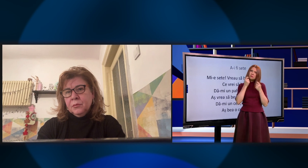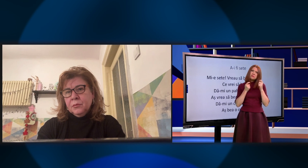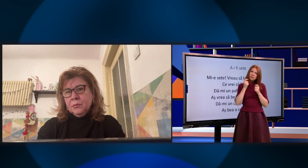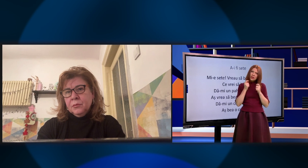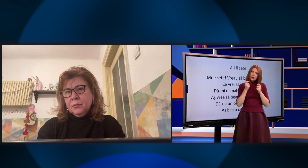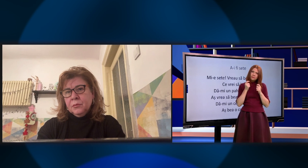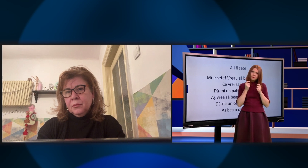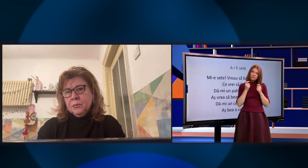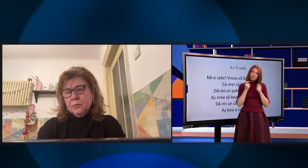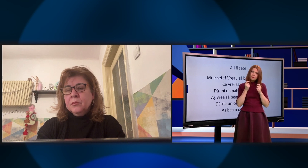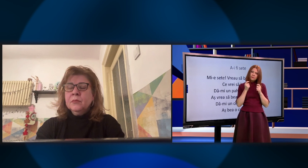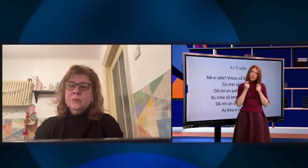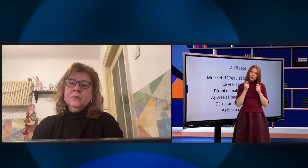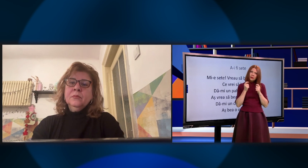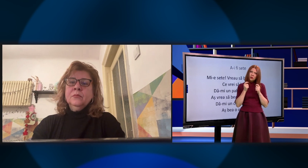Din mimică.